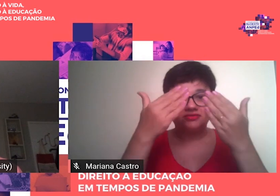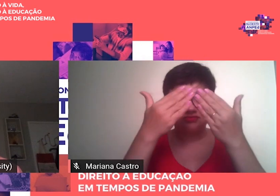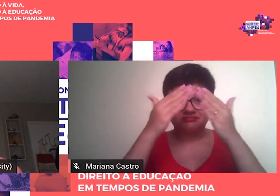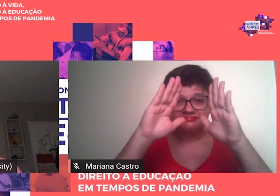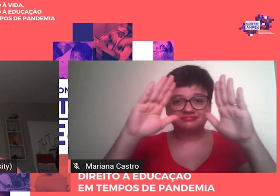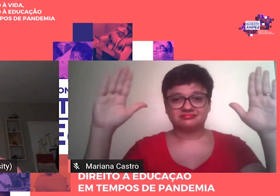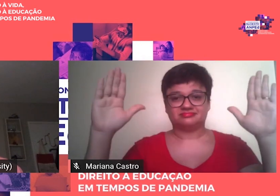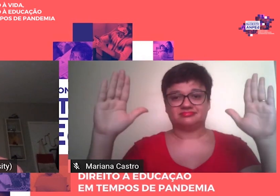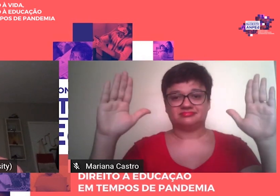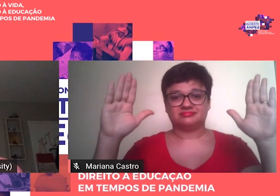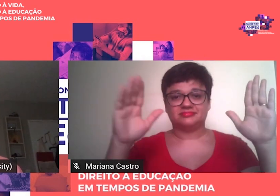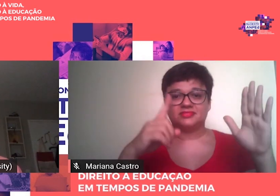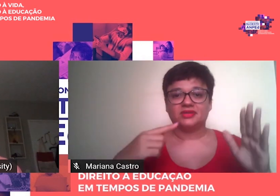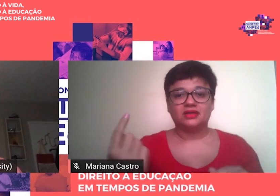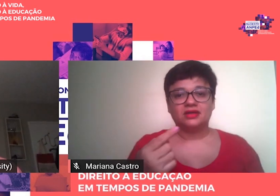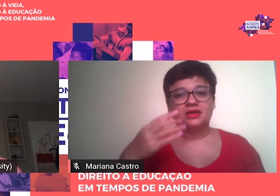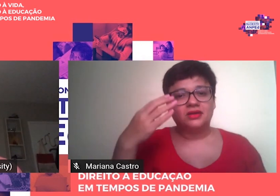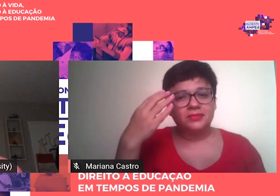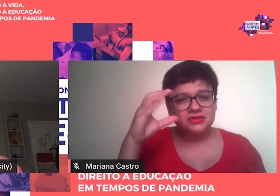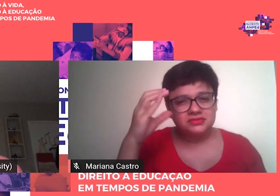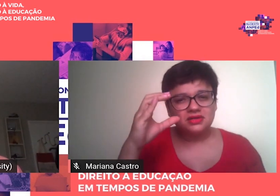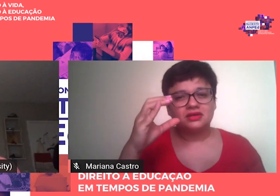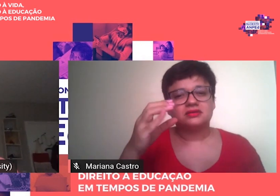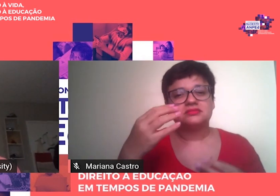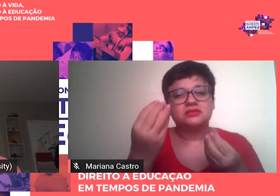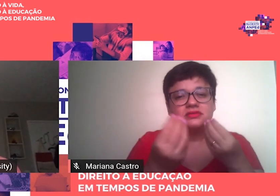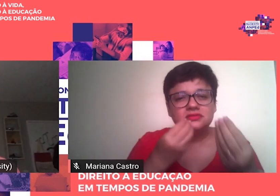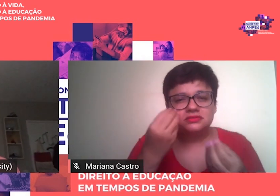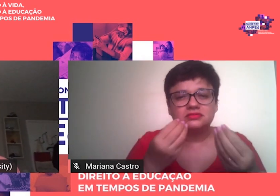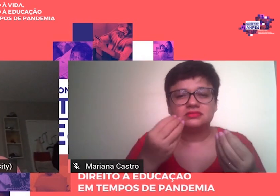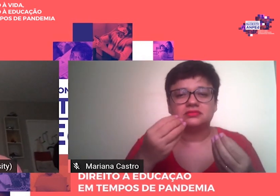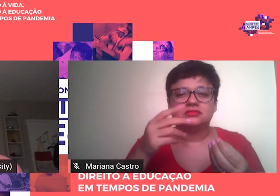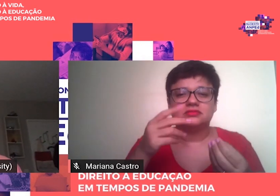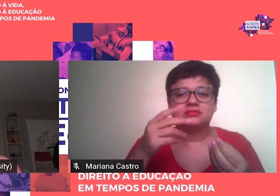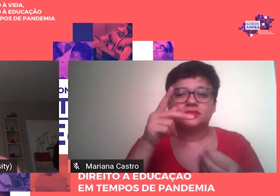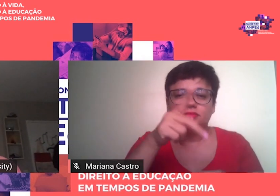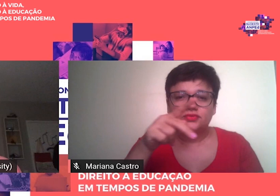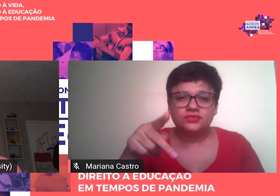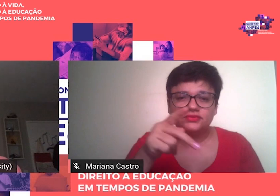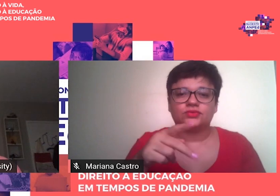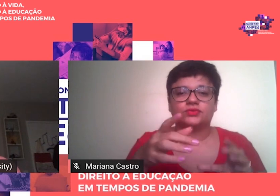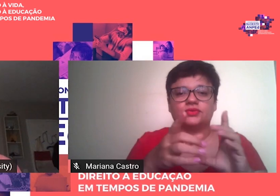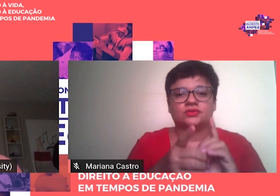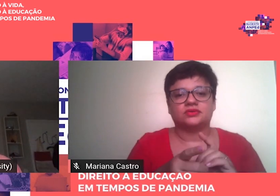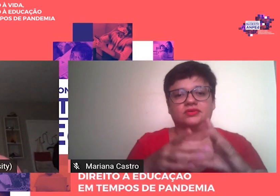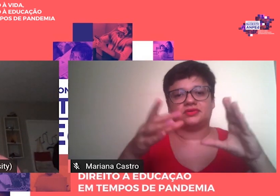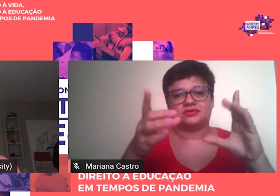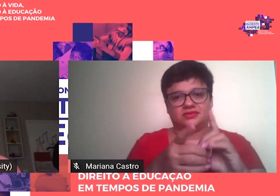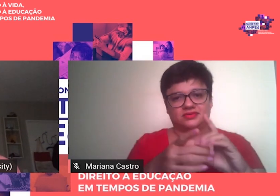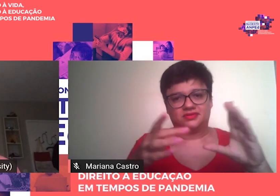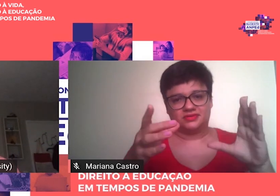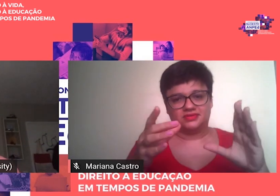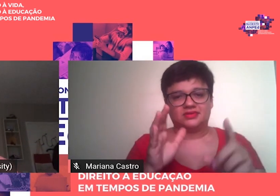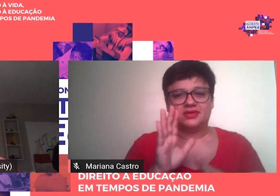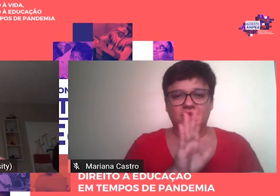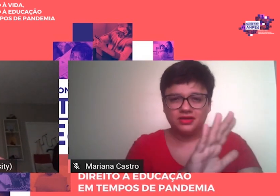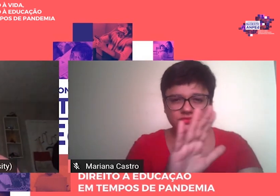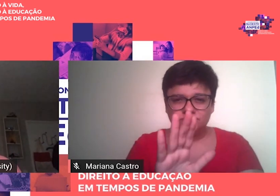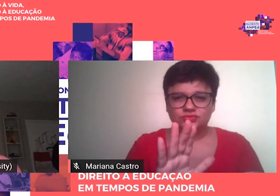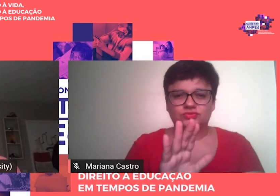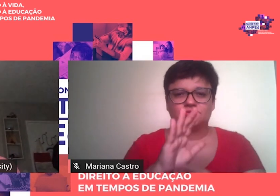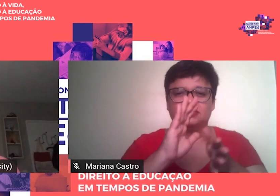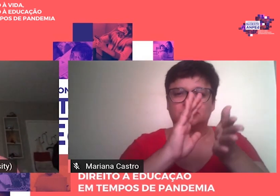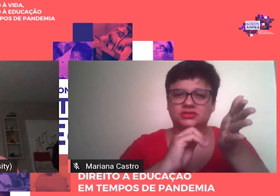De estudantes Jovens os processos democráticos e ajudar a eliminação ou, pelo